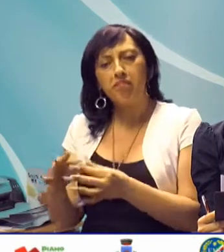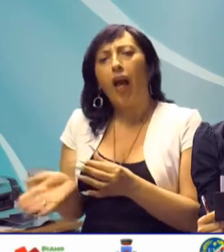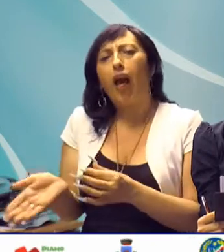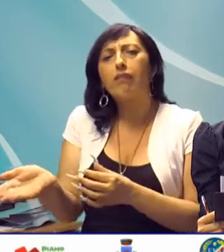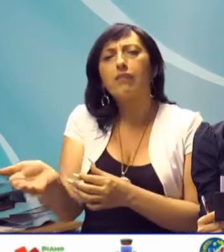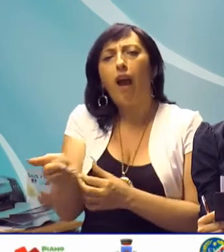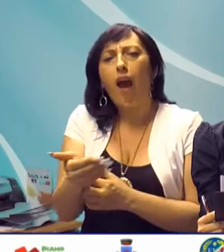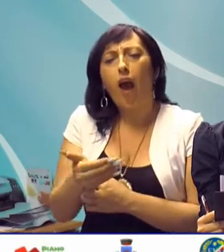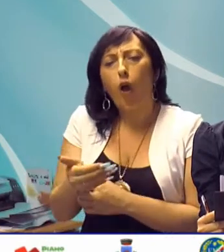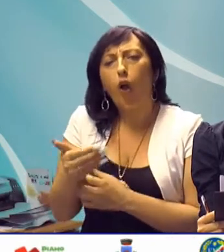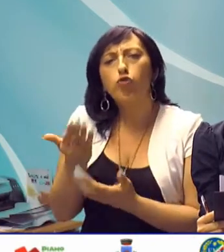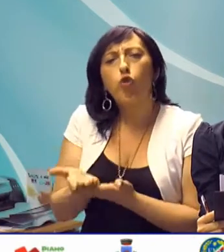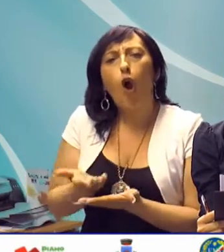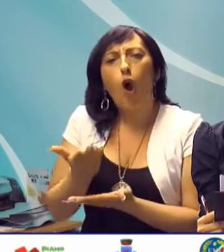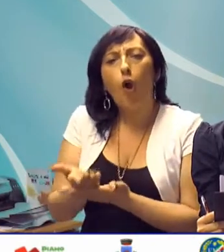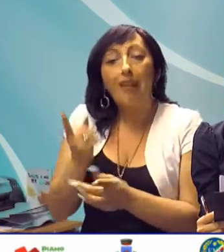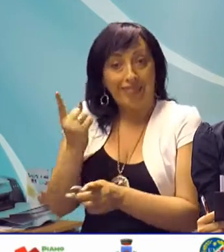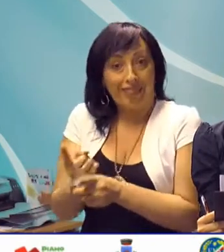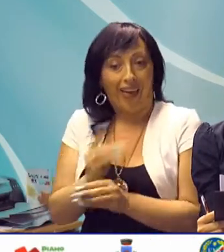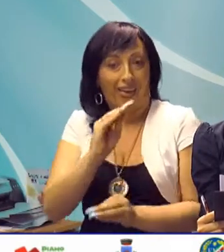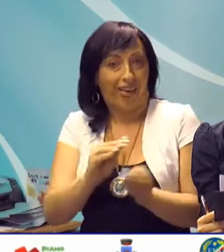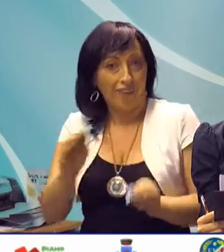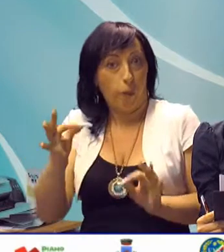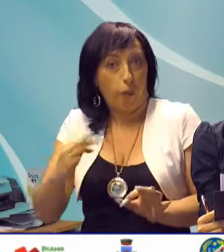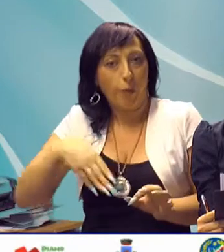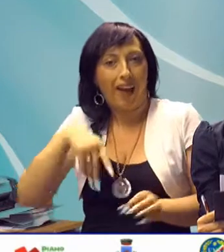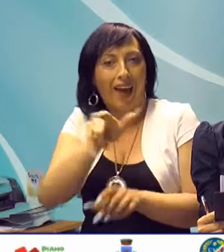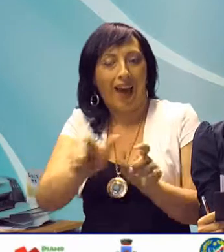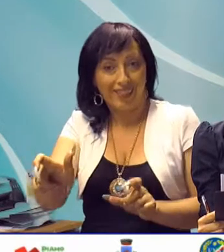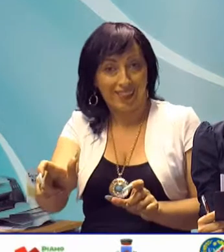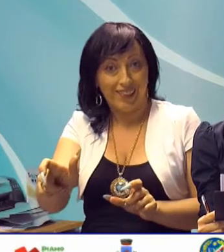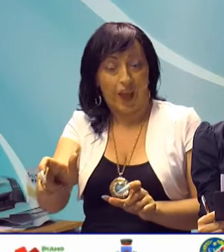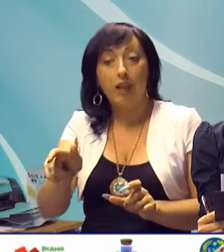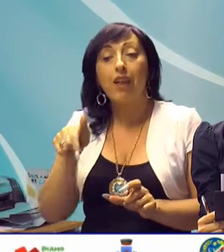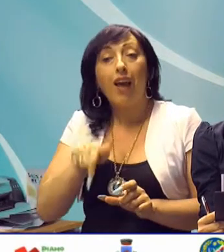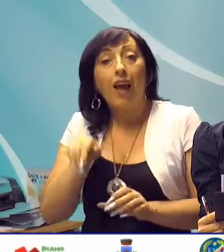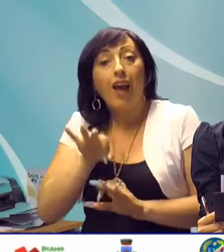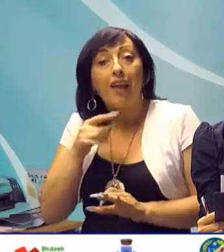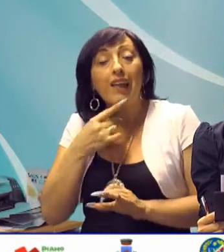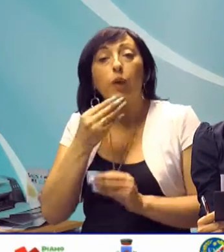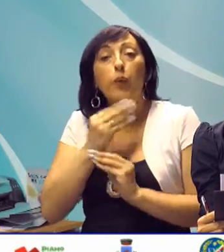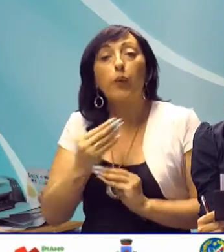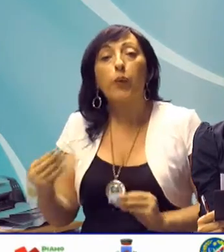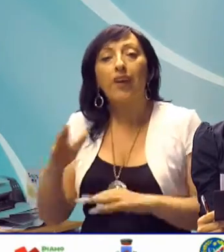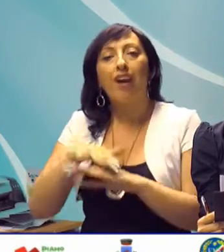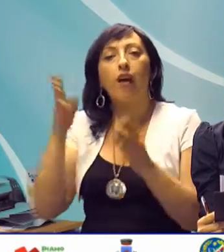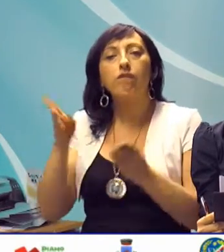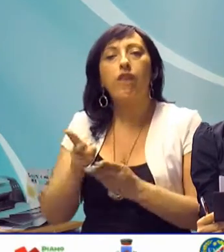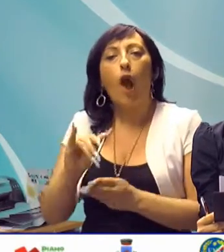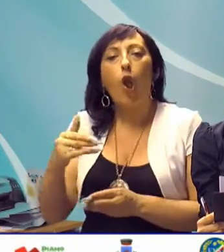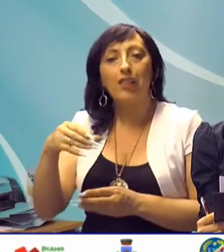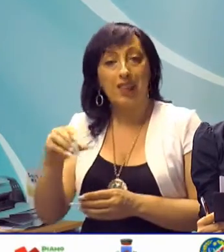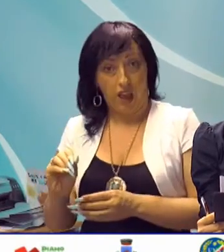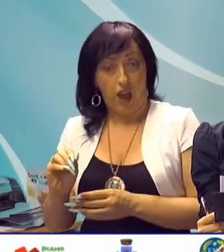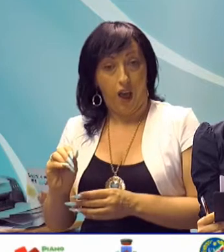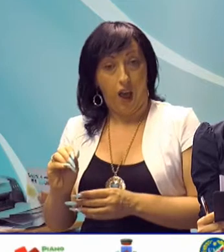raccolta di una serie di domande da sottoporre ai candidati, preparate dai giovani cittadini della Vallo di Diano,